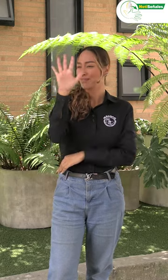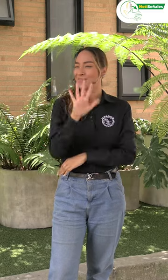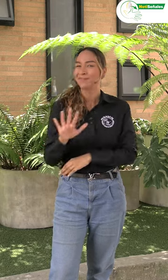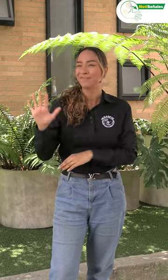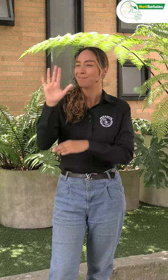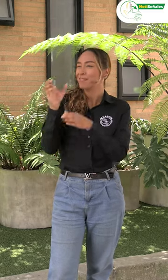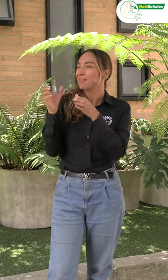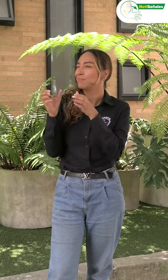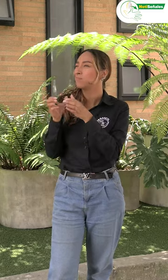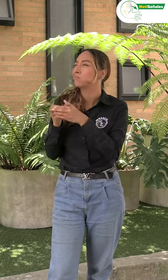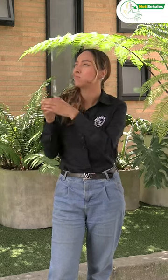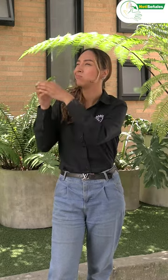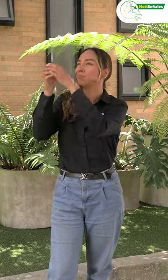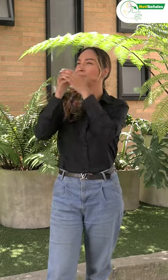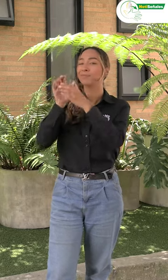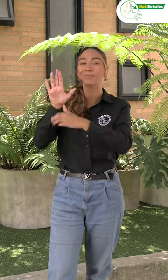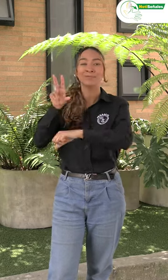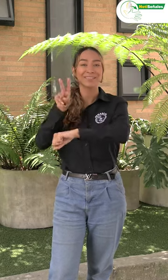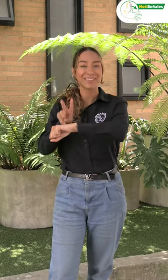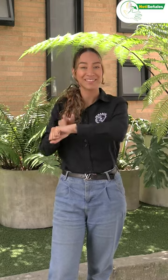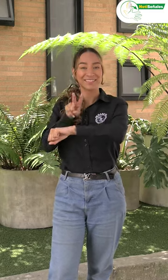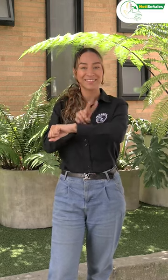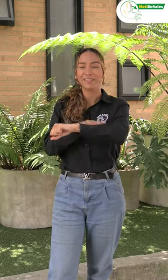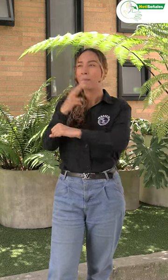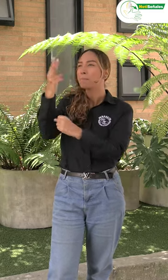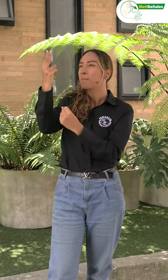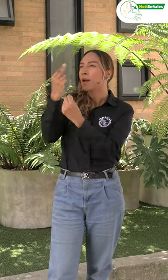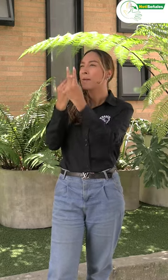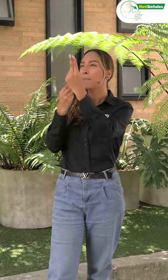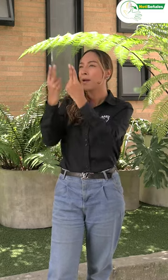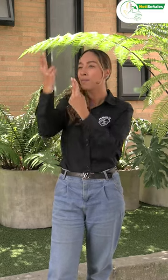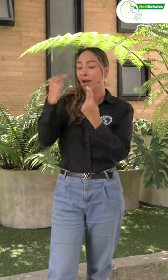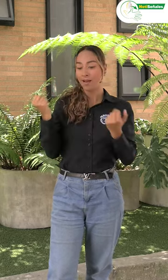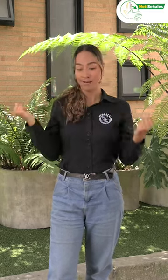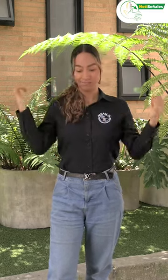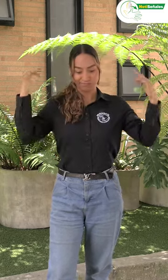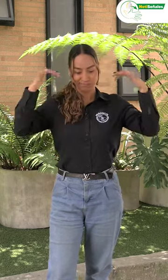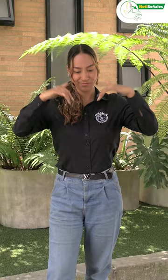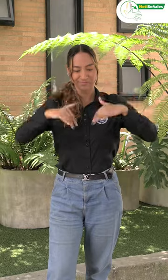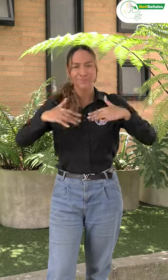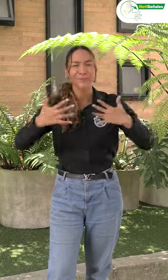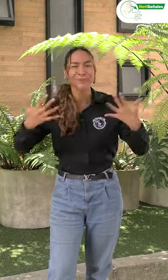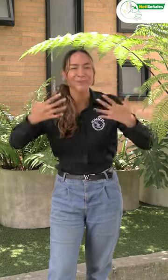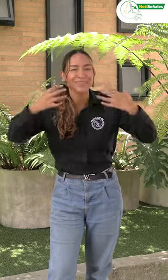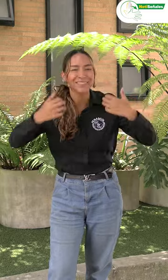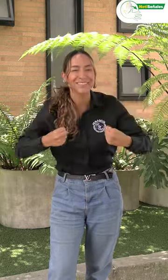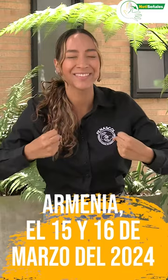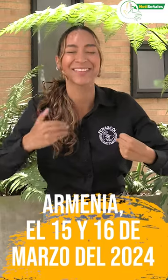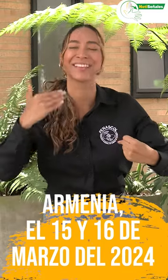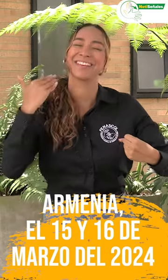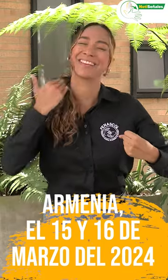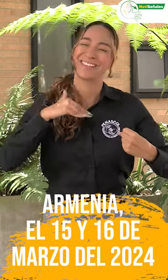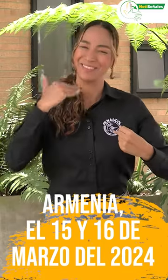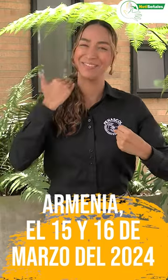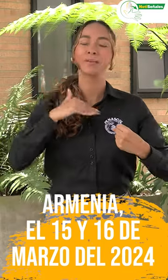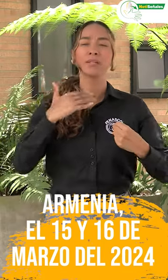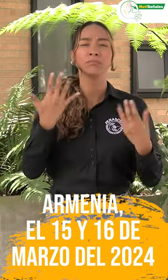asistieron delegados de las asociaciones de toda Colombia. En esta ocasión fue en Armenia el 15